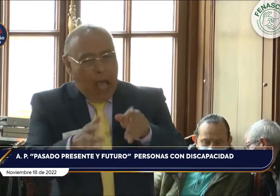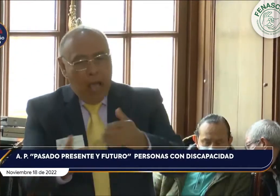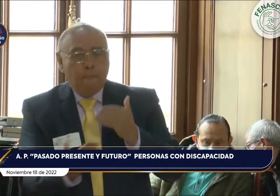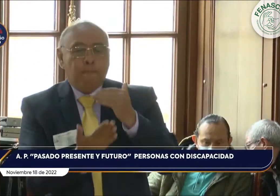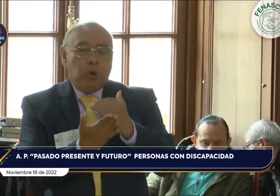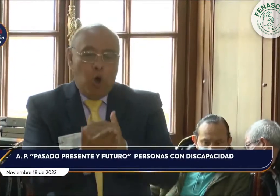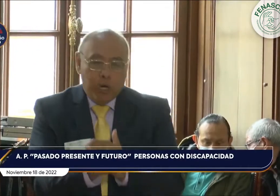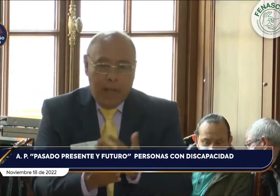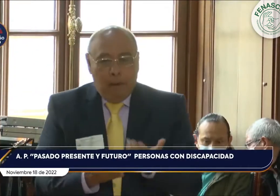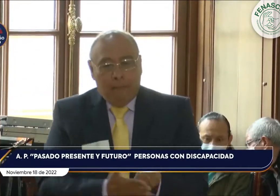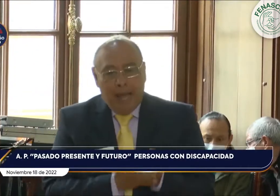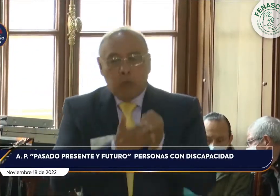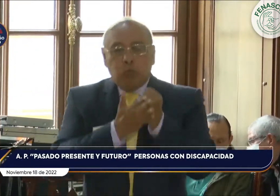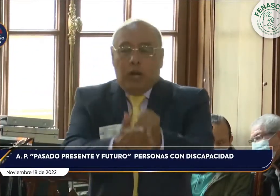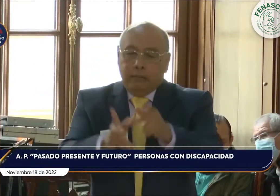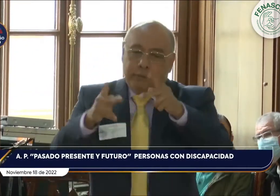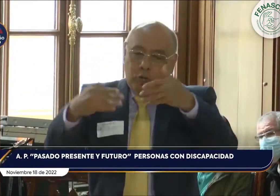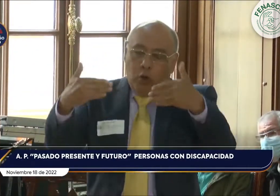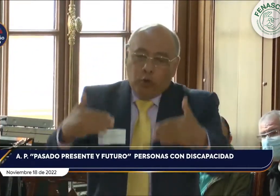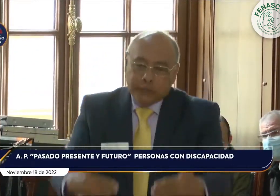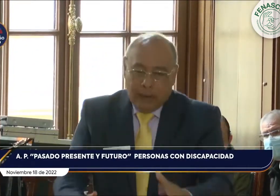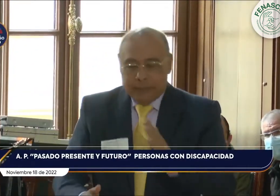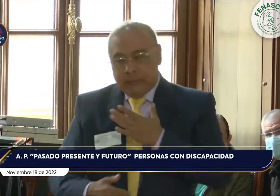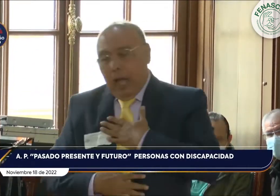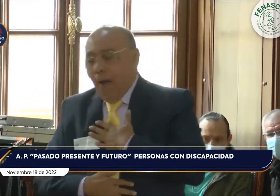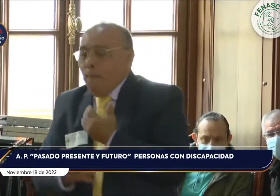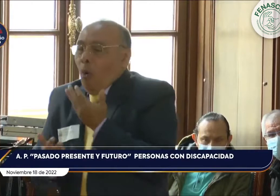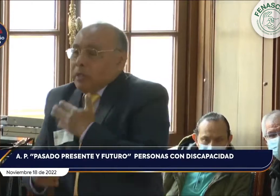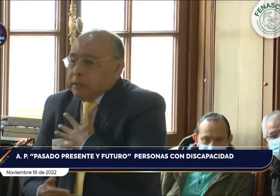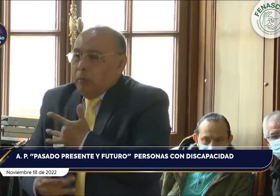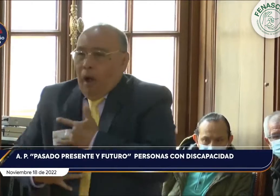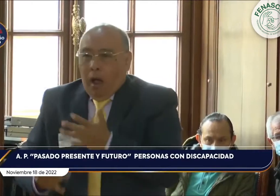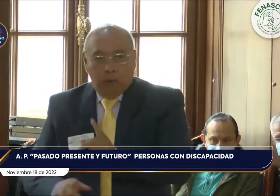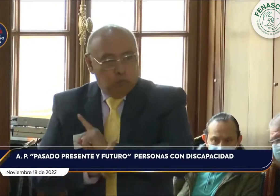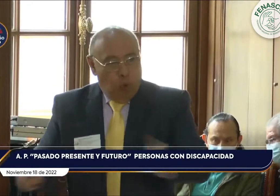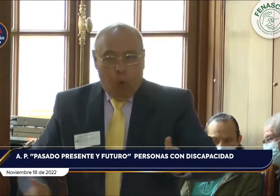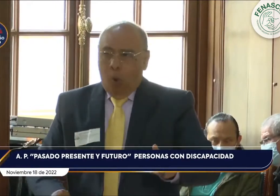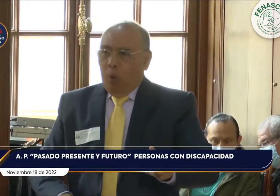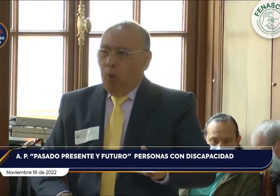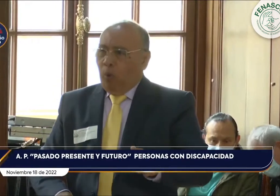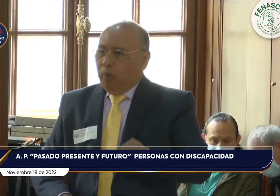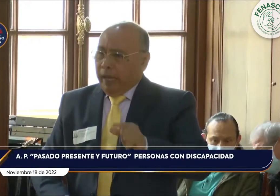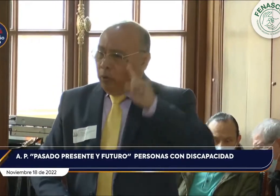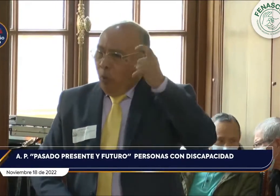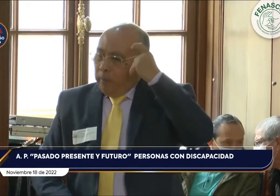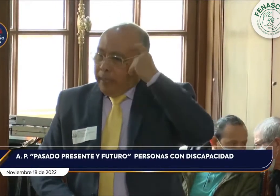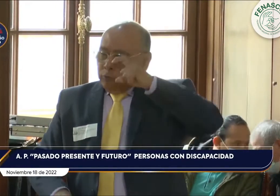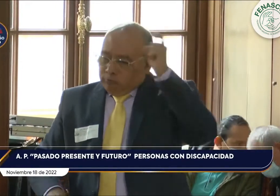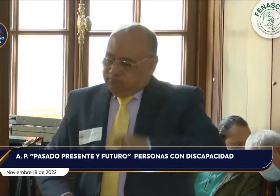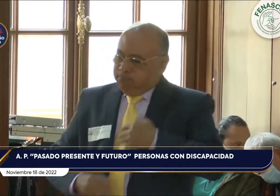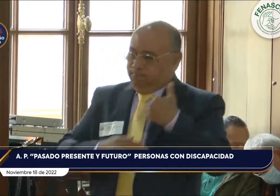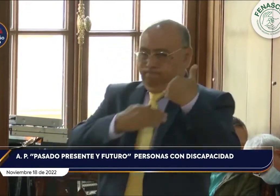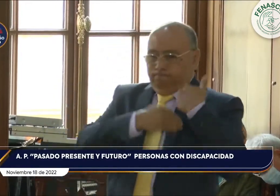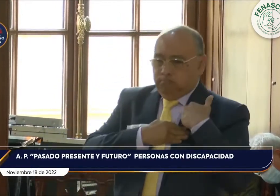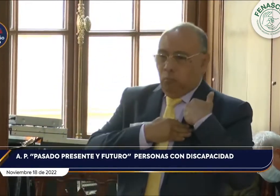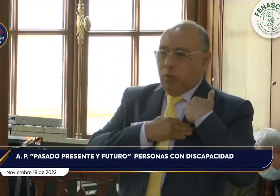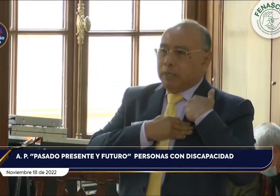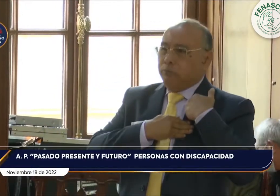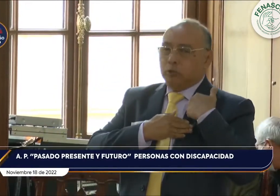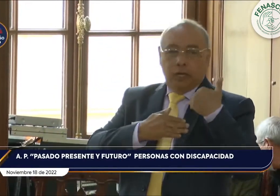alasistencialismo, de vamos a ayudar, vamos a pensar en usted porque usted tiene una discapacidad. No es un tema de voluntad, es un tema de que el gobierno,